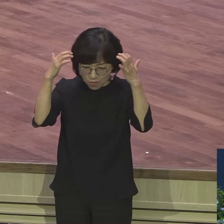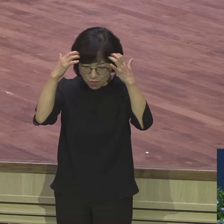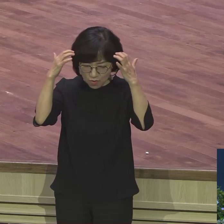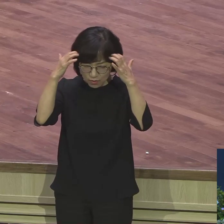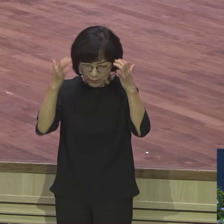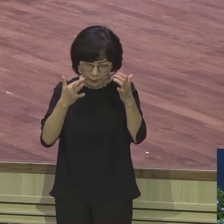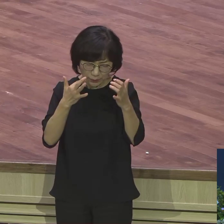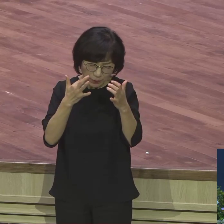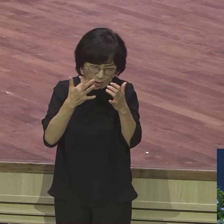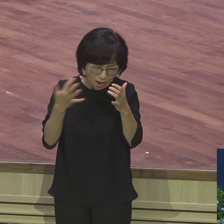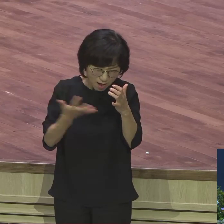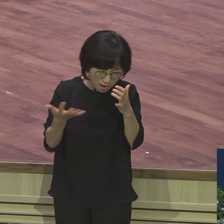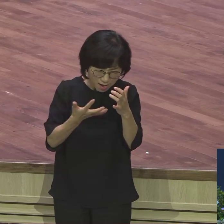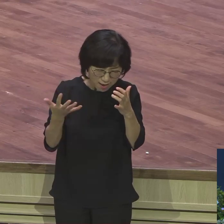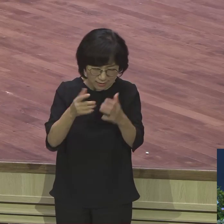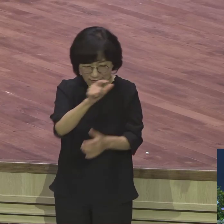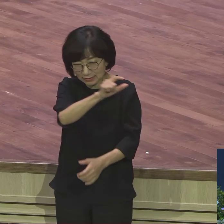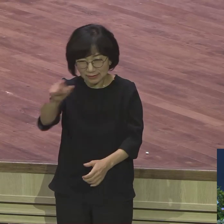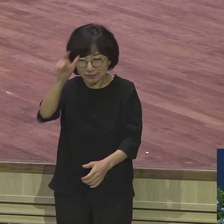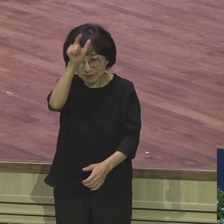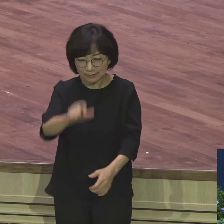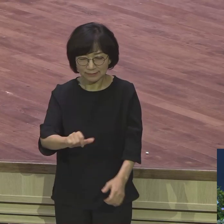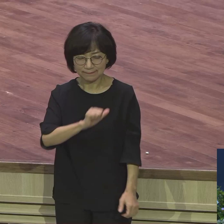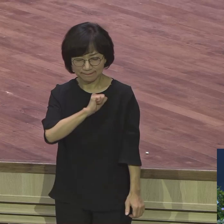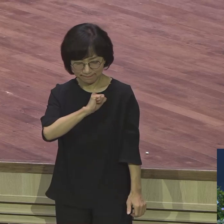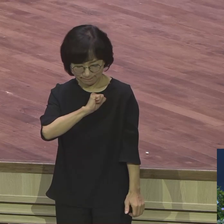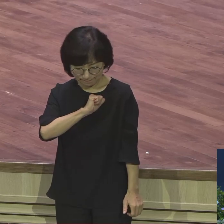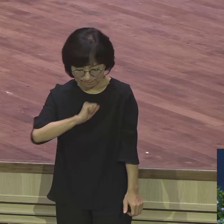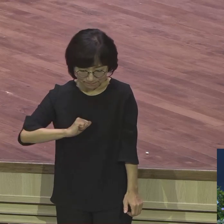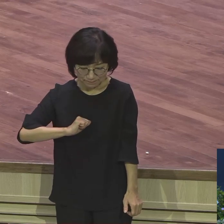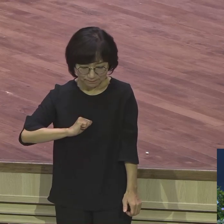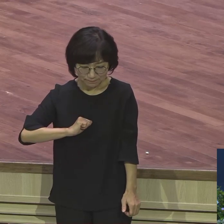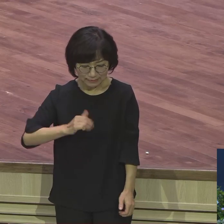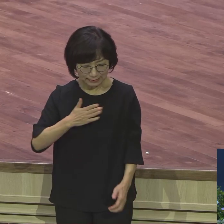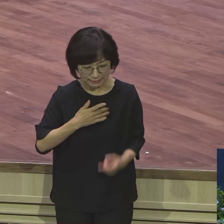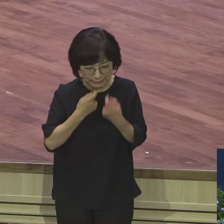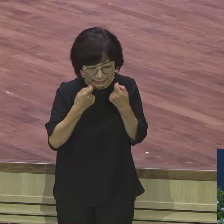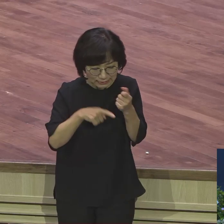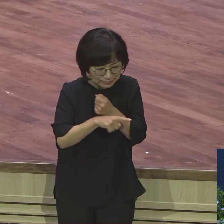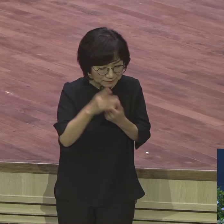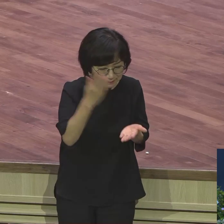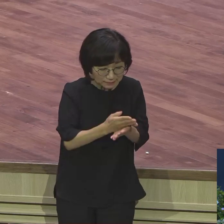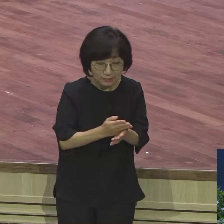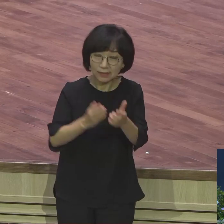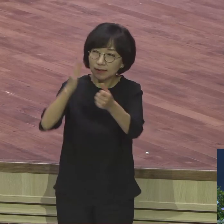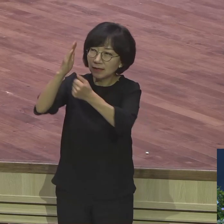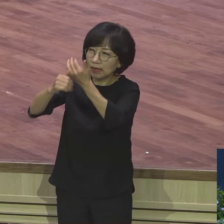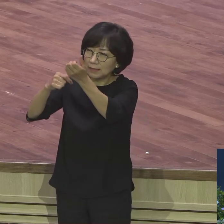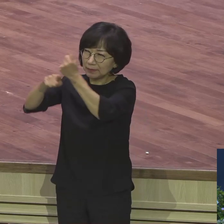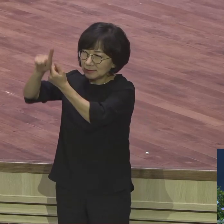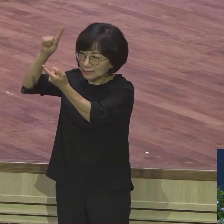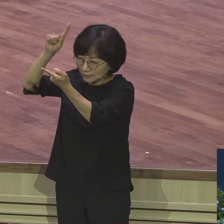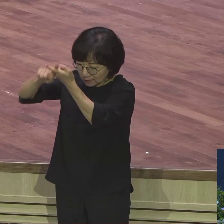당했습니다 내 뜻대로 마옵시고 아버지 뜻대로 하실 우라라야 우리는